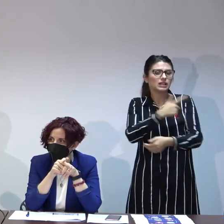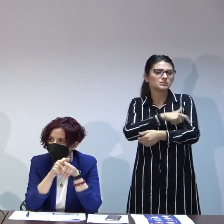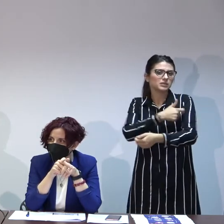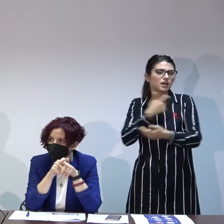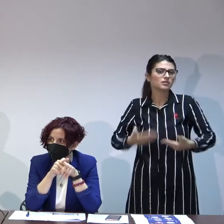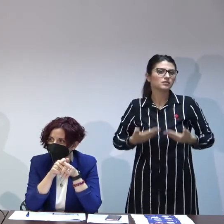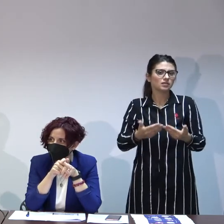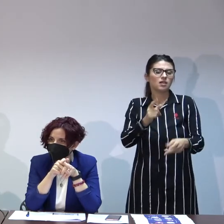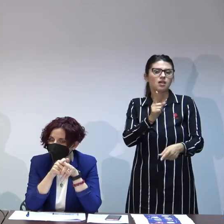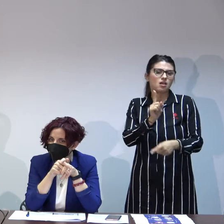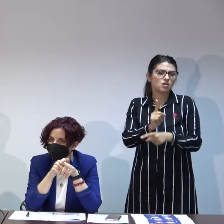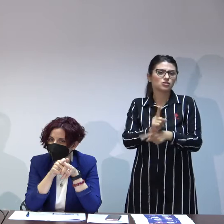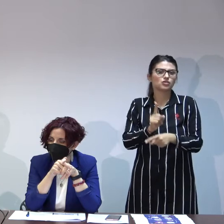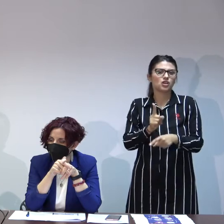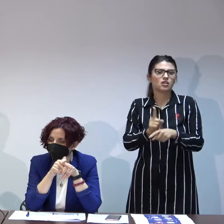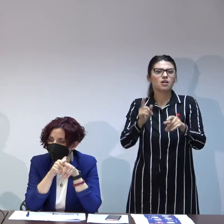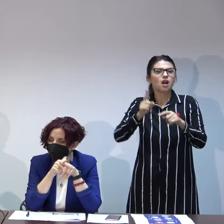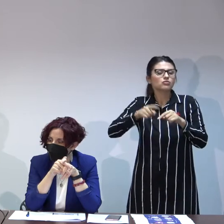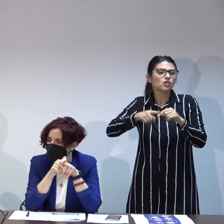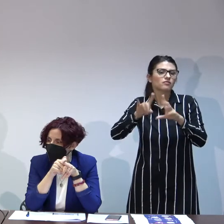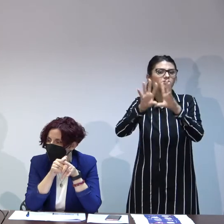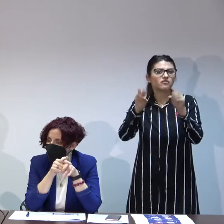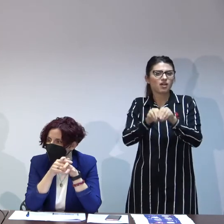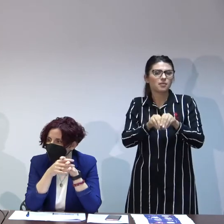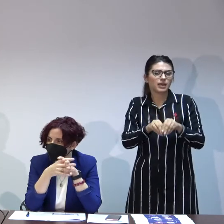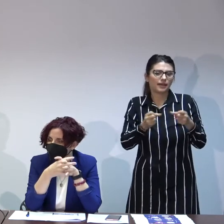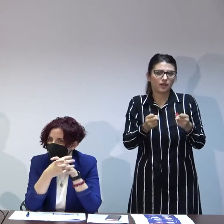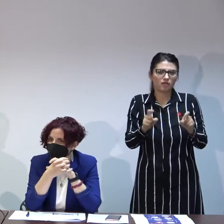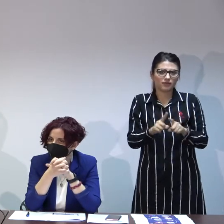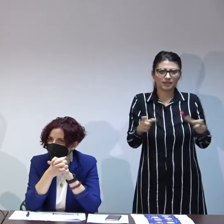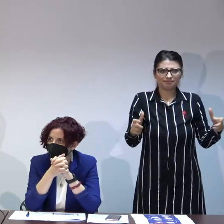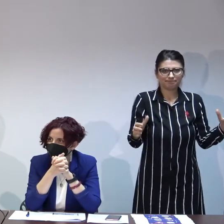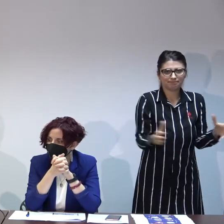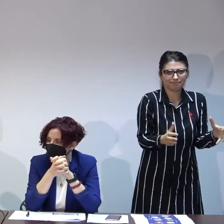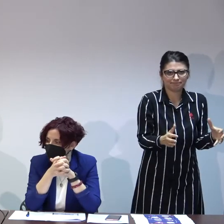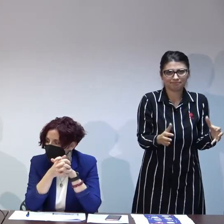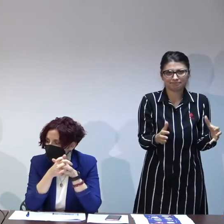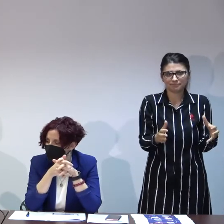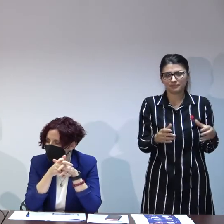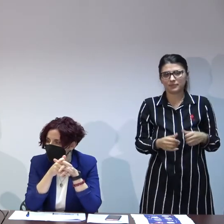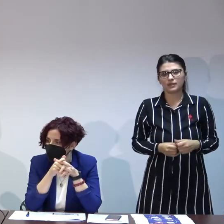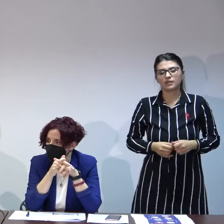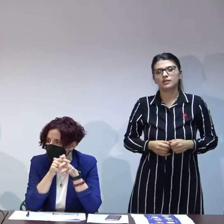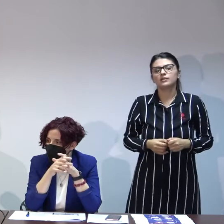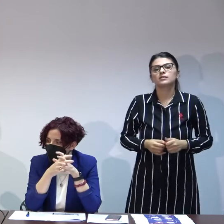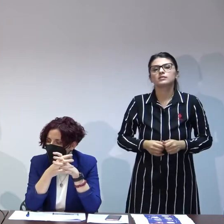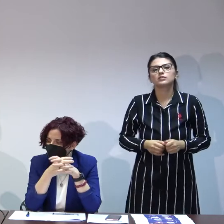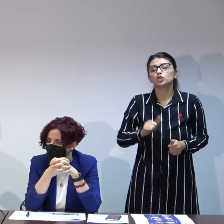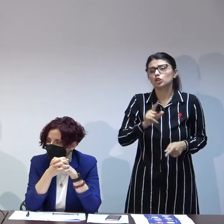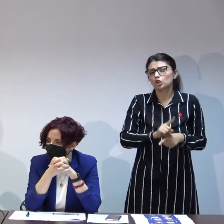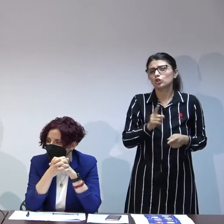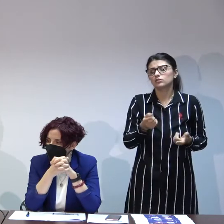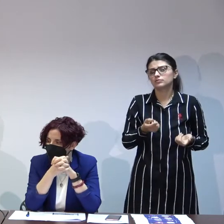a stat în aceeași familie e unul dintre privilegiații sistemului din punctul ăsta de vedere și mecanismele lui de